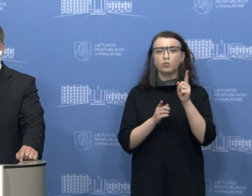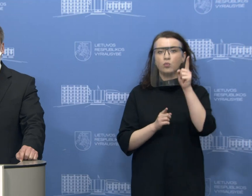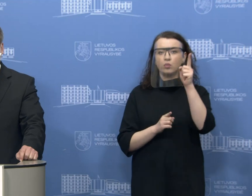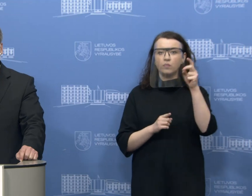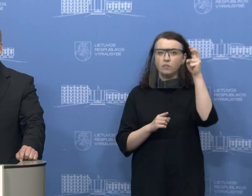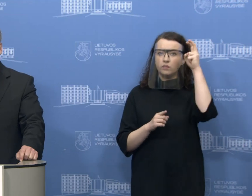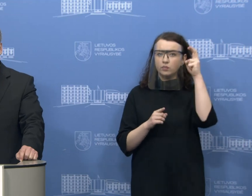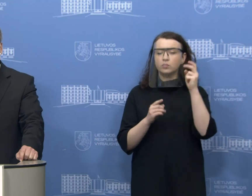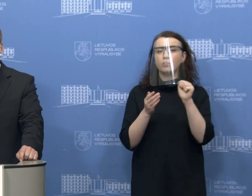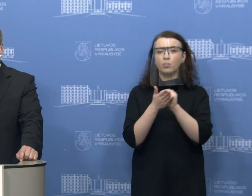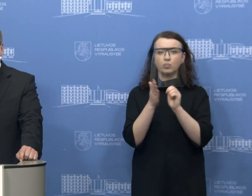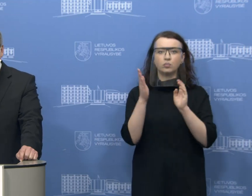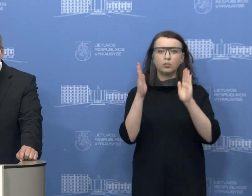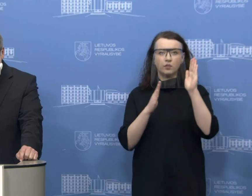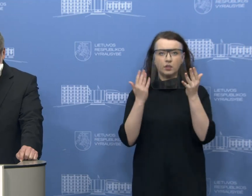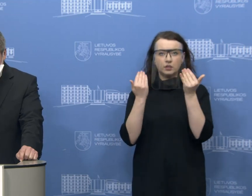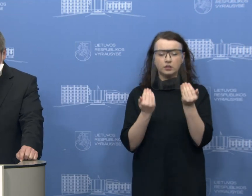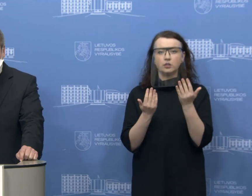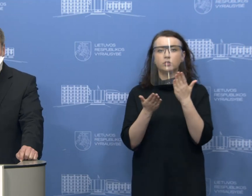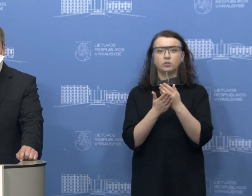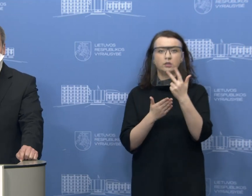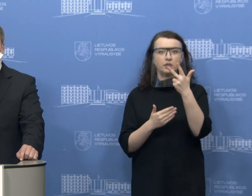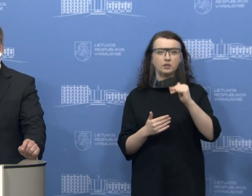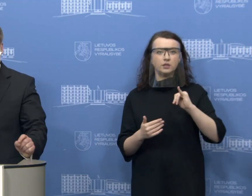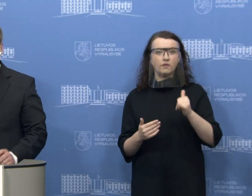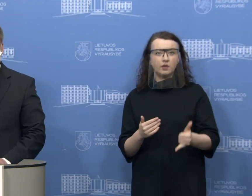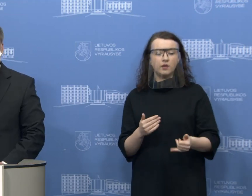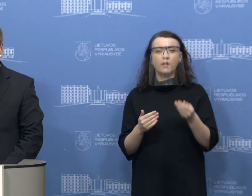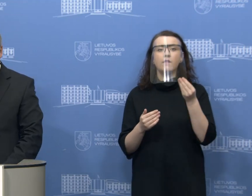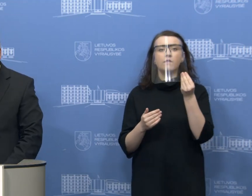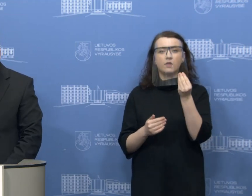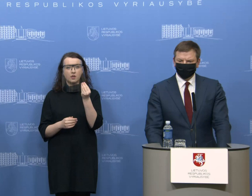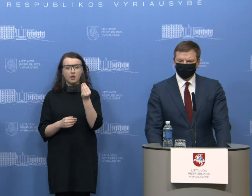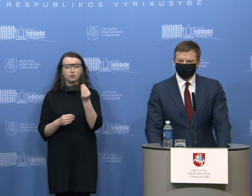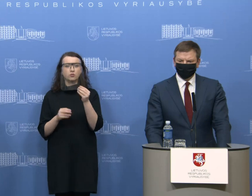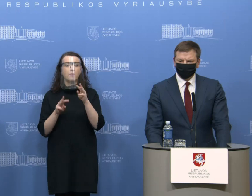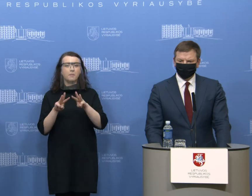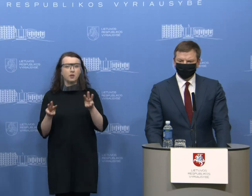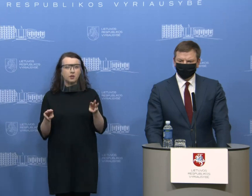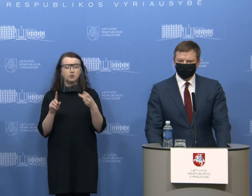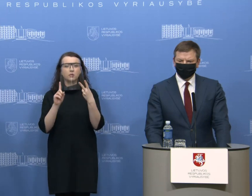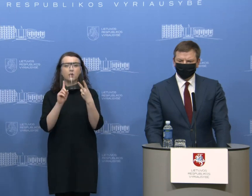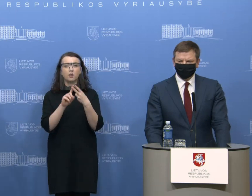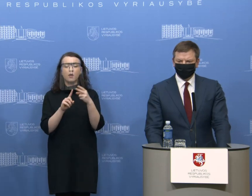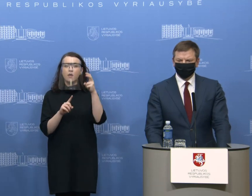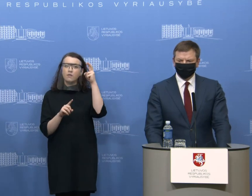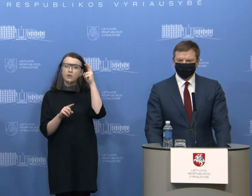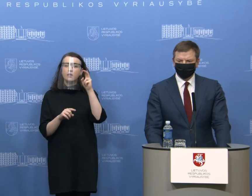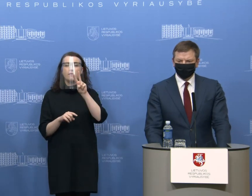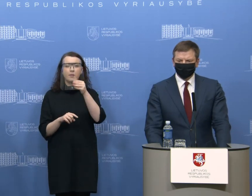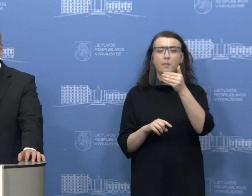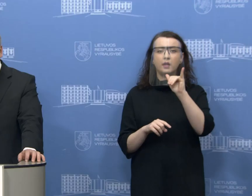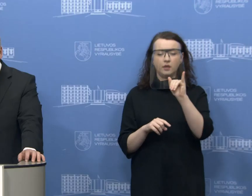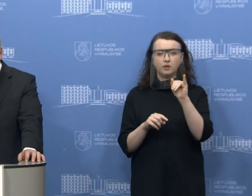Valstybės paudos konferencijų studijos ir šiandien turime tris svečius, tai yra finansų ministra Vilius Šapoka, valstybinės mokesčių inspekcijos